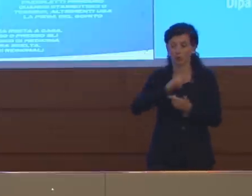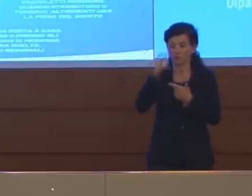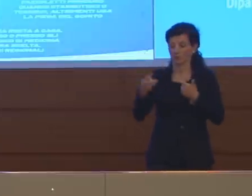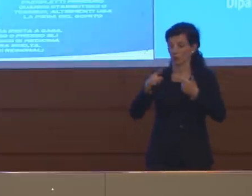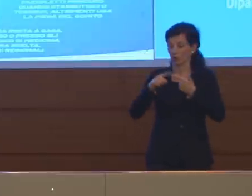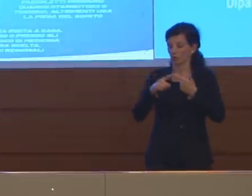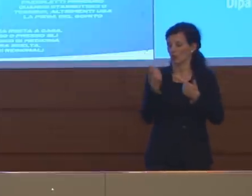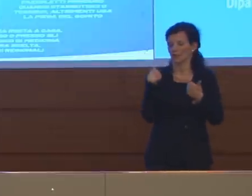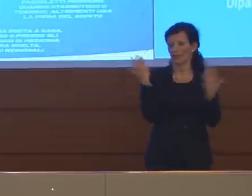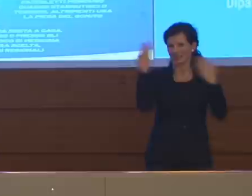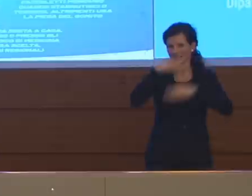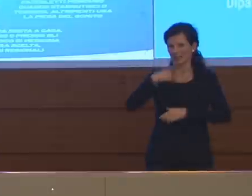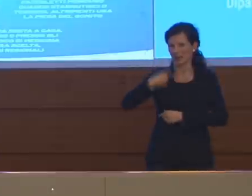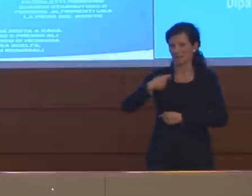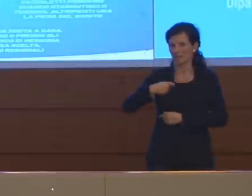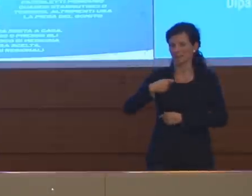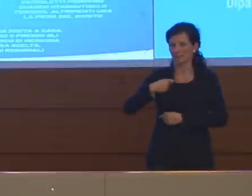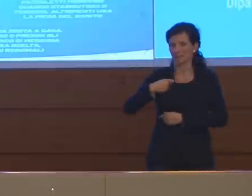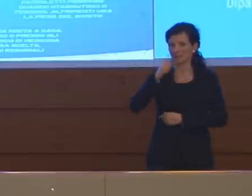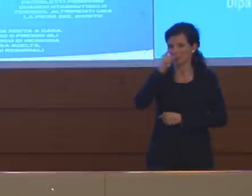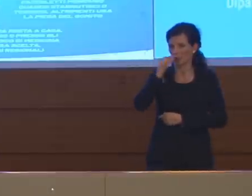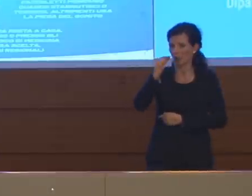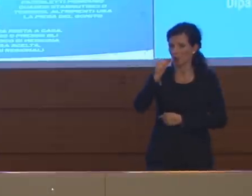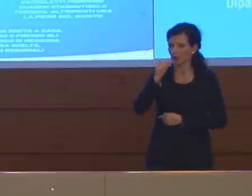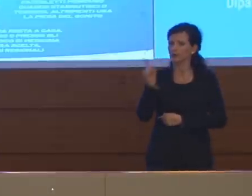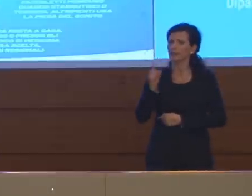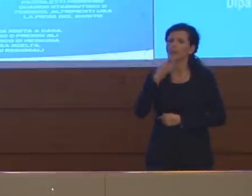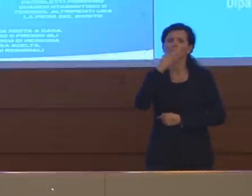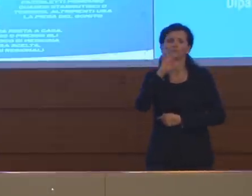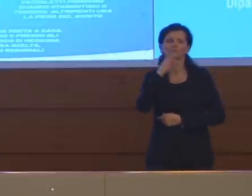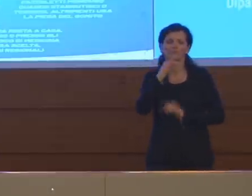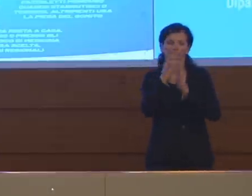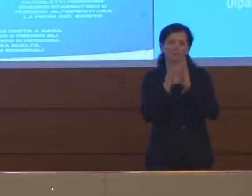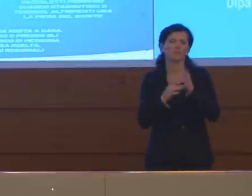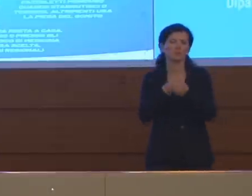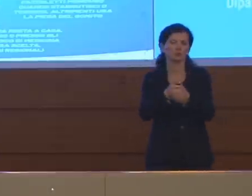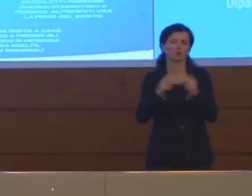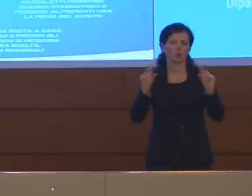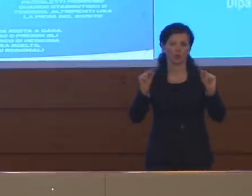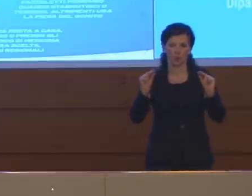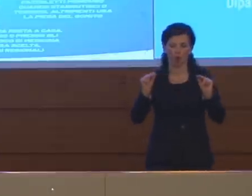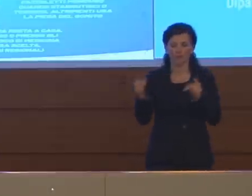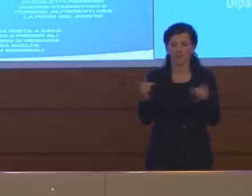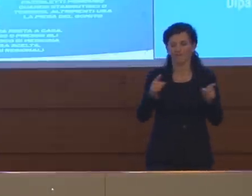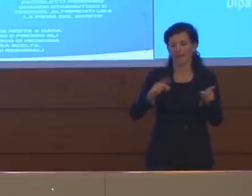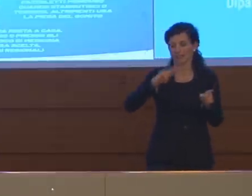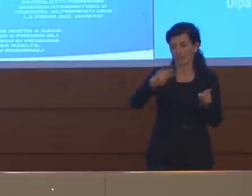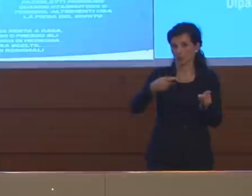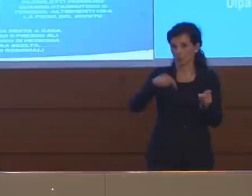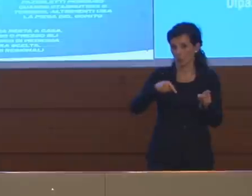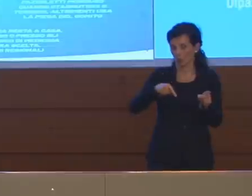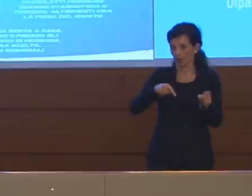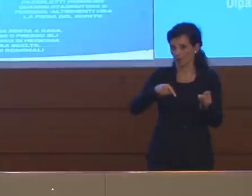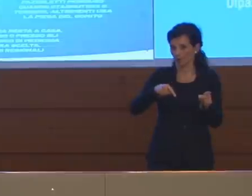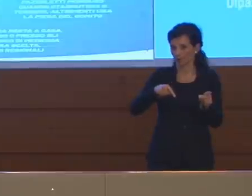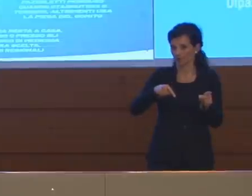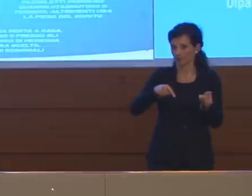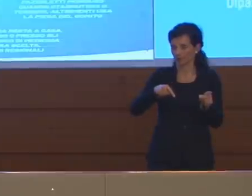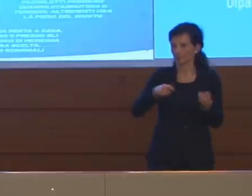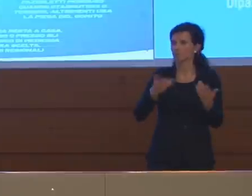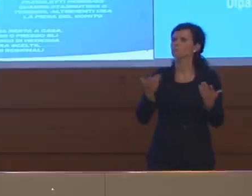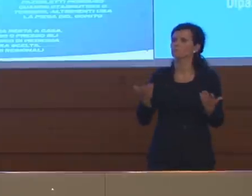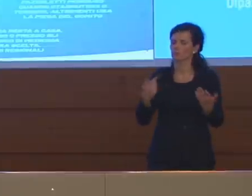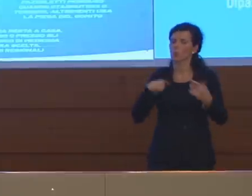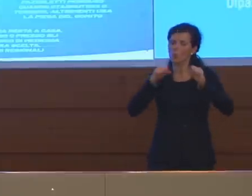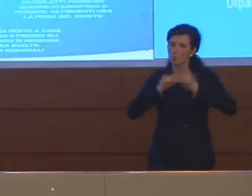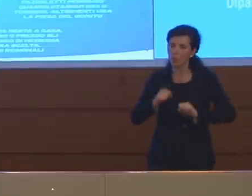Premier Conte ci ha illustrato le nuove misure della fase 2 diciamo così e soprattutto possiamo andare